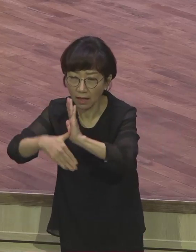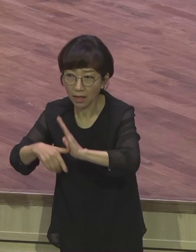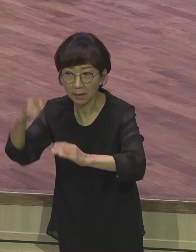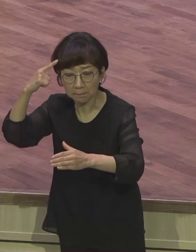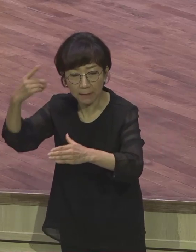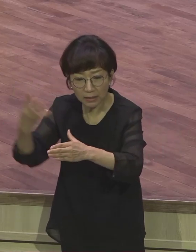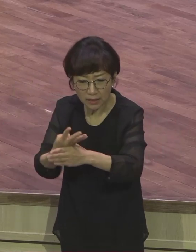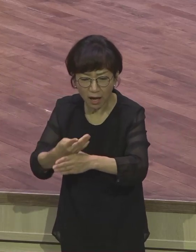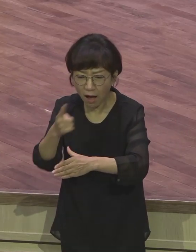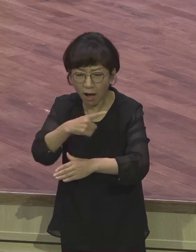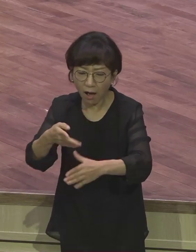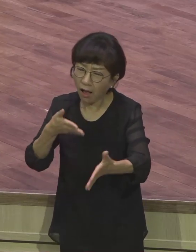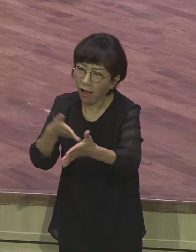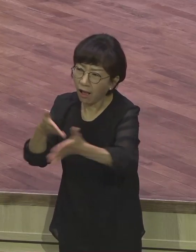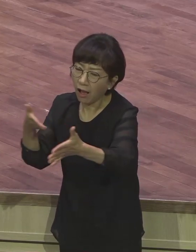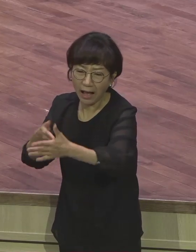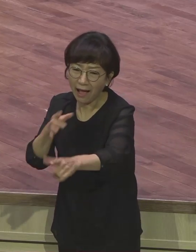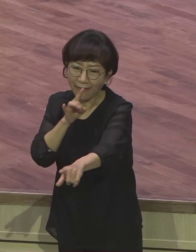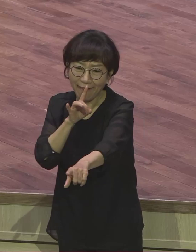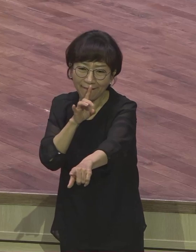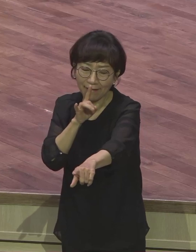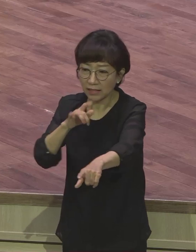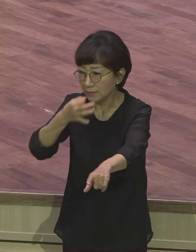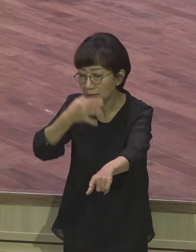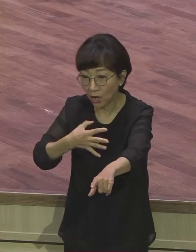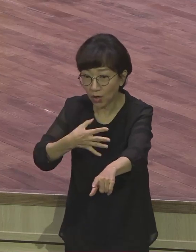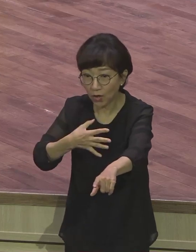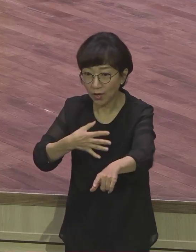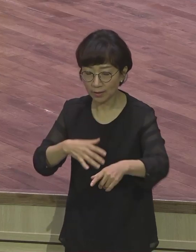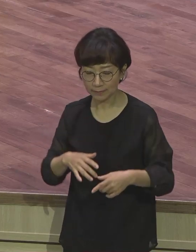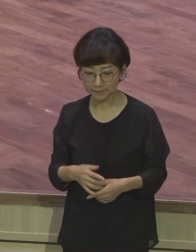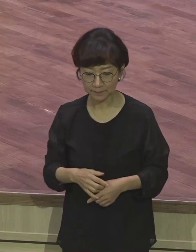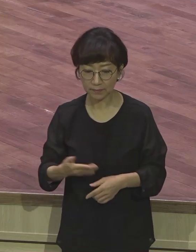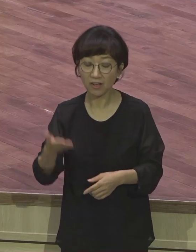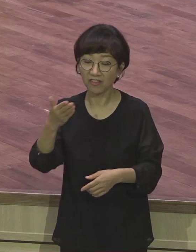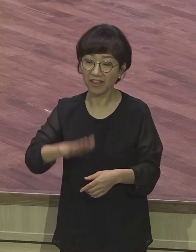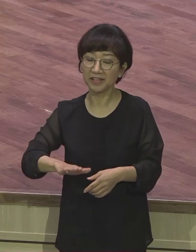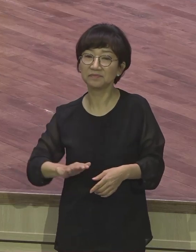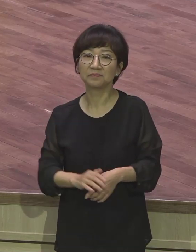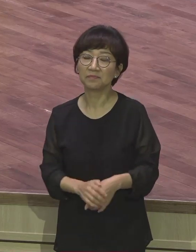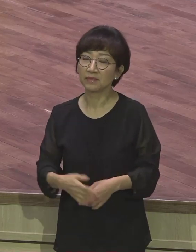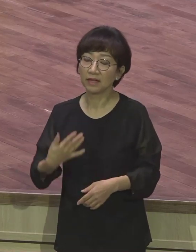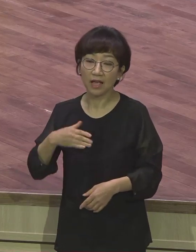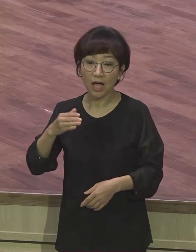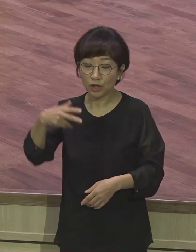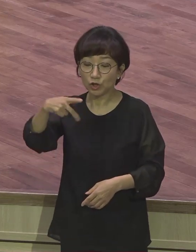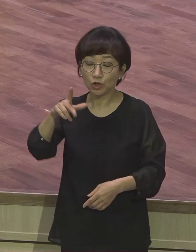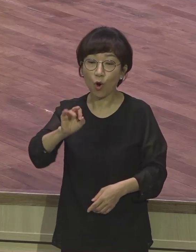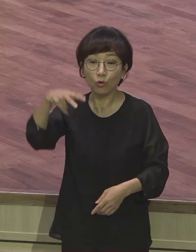너무 세가지고. 정주영 씨 뭐 했냐. 20만 돈 폐생 가져와. 확 막아. 바로 만들어버렸어요.